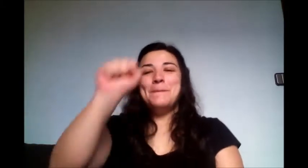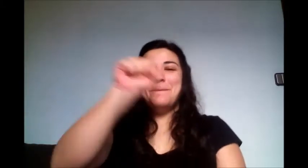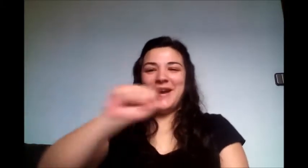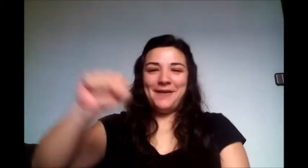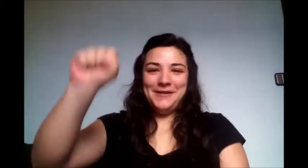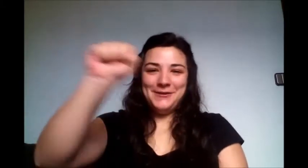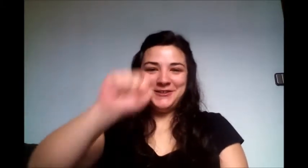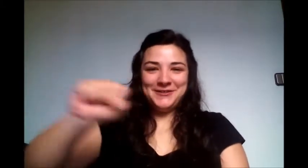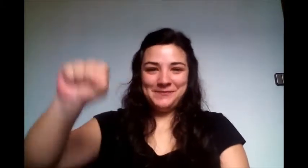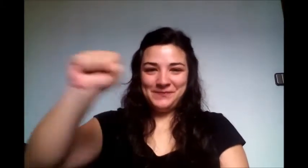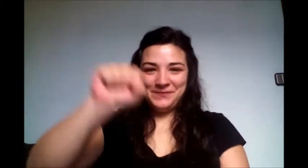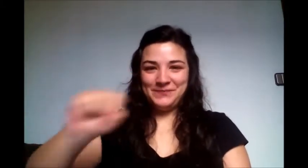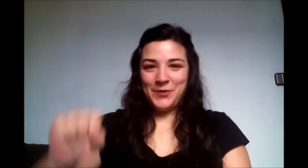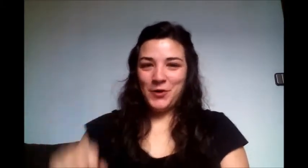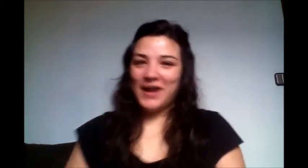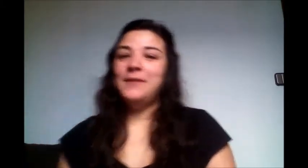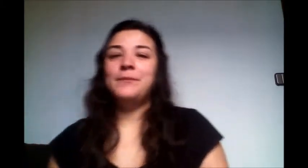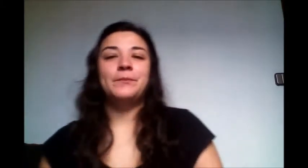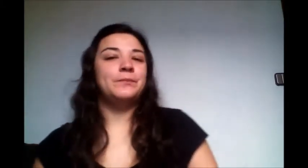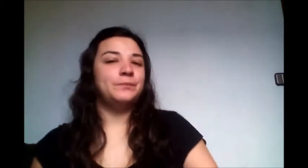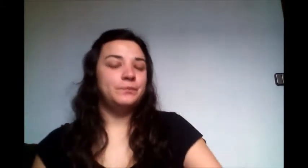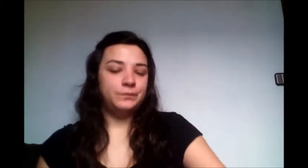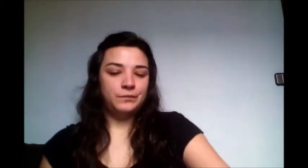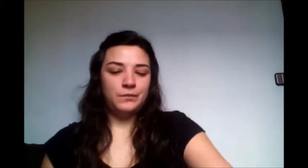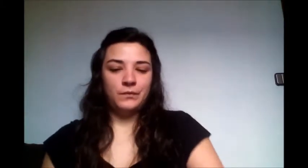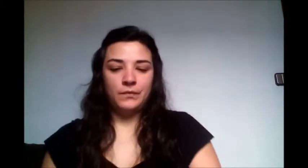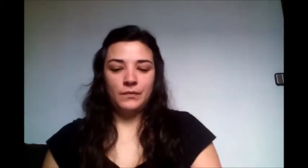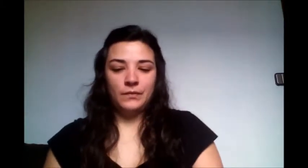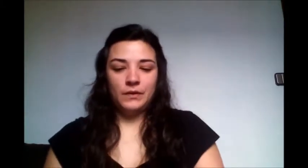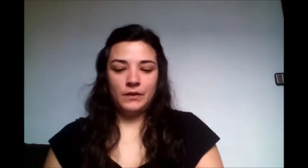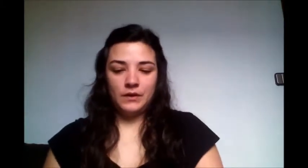Maravilloso, ¿ok? Vale.